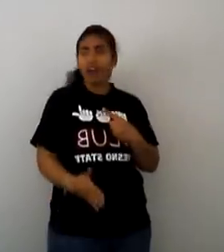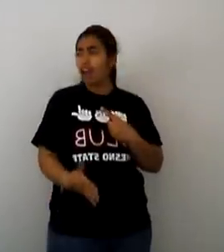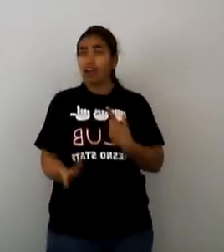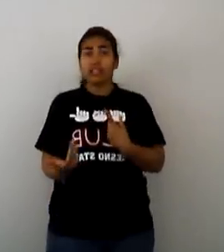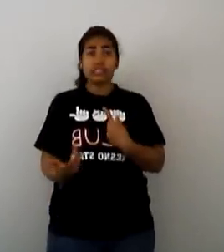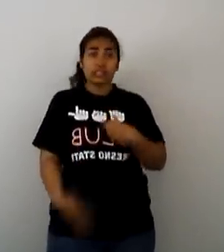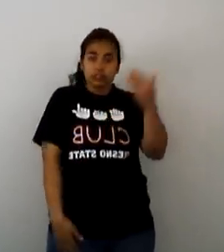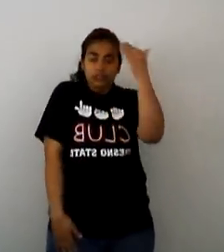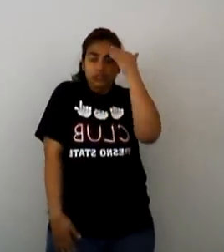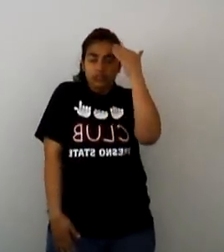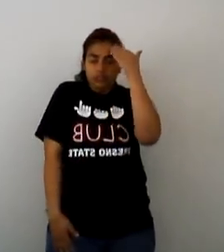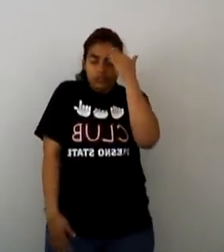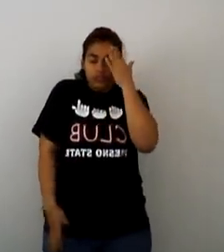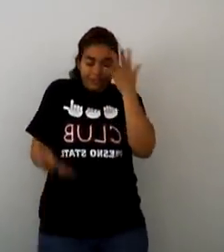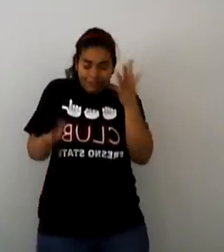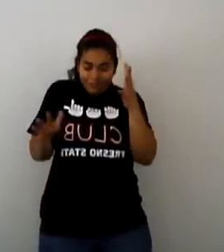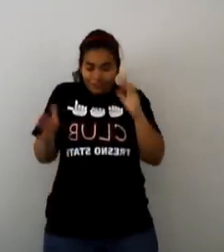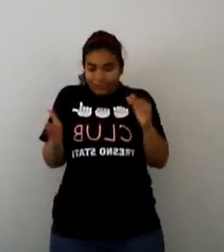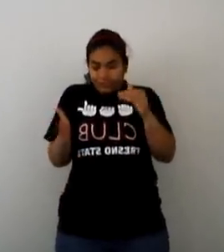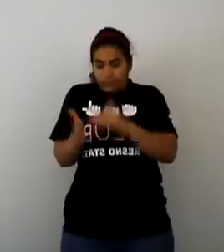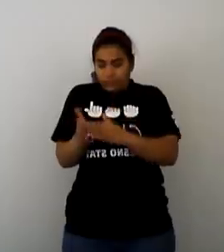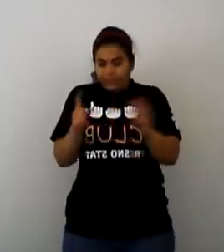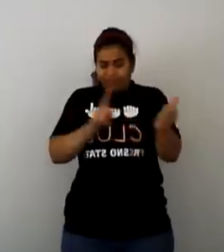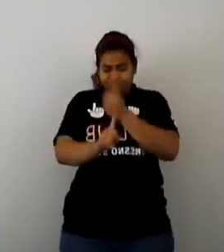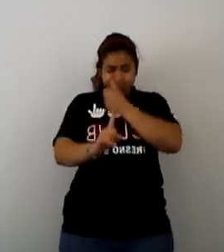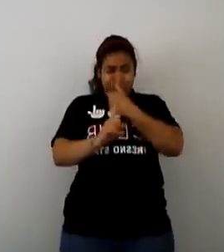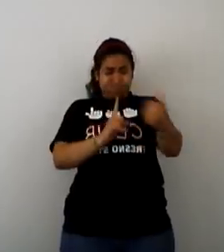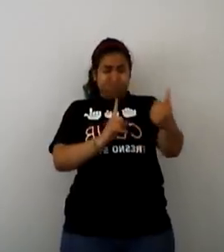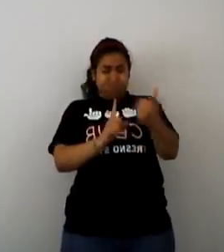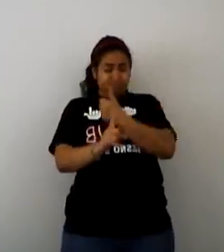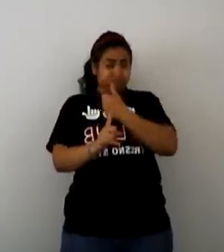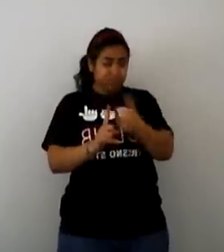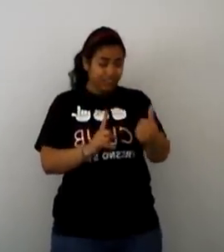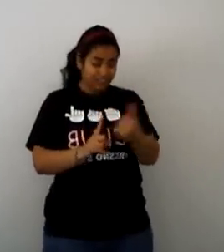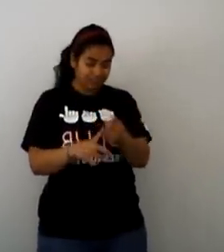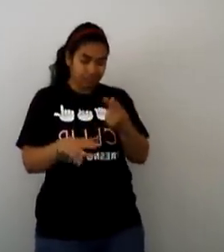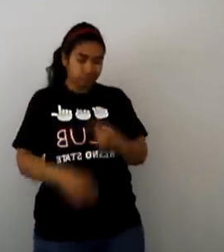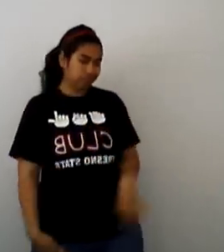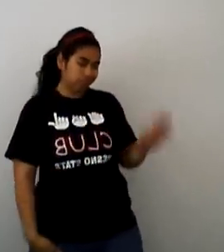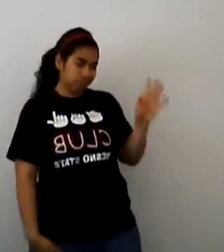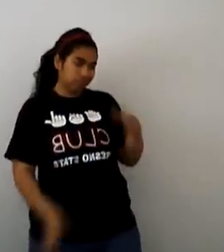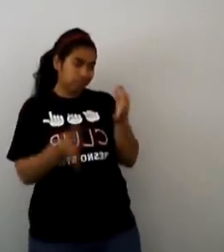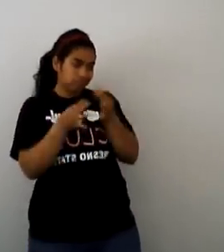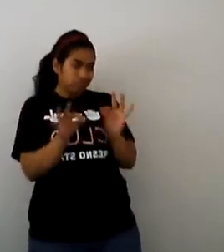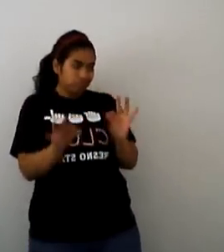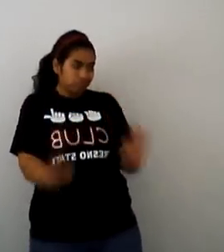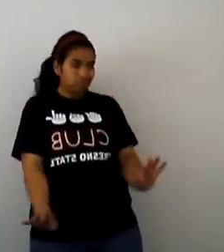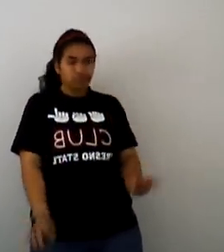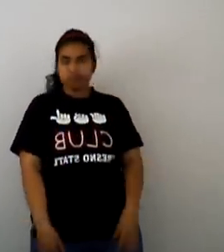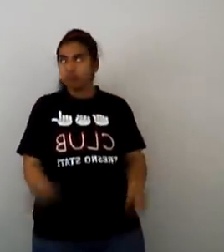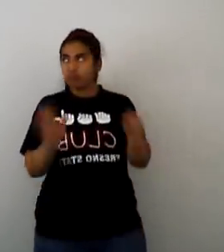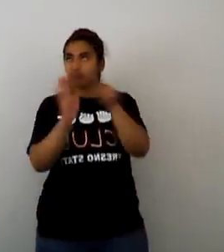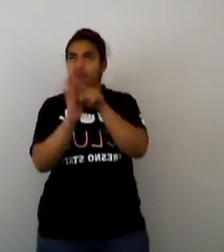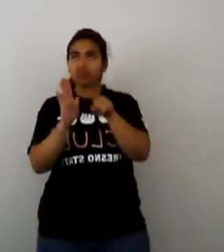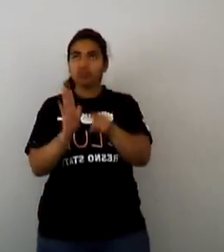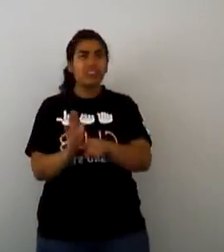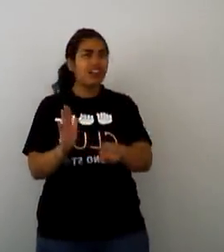sé Otra vez volvieron a golpearte, a desvalorarte y a desanimarte Y una vez más vino alguien a